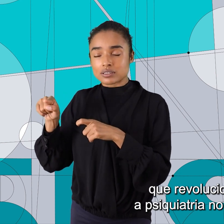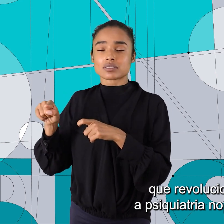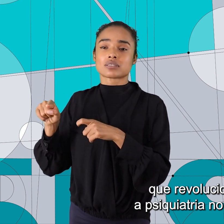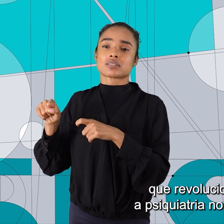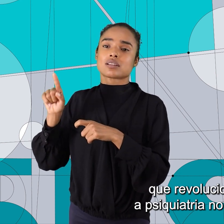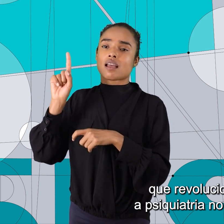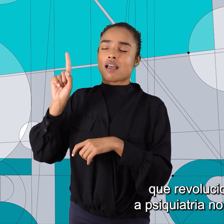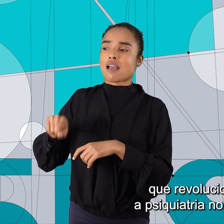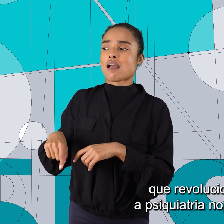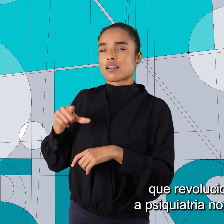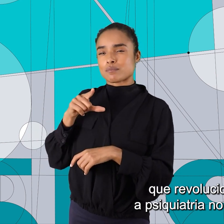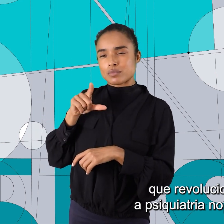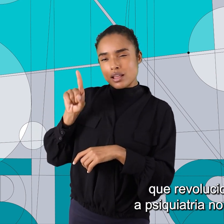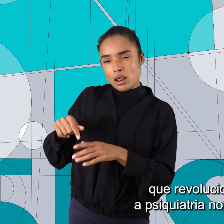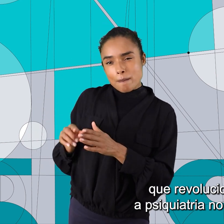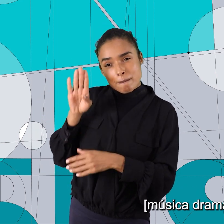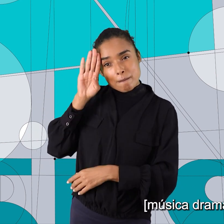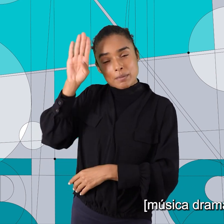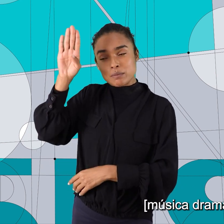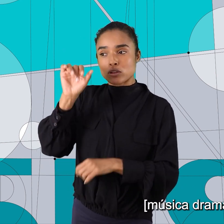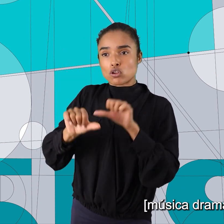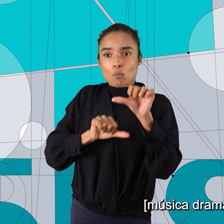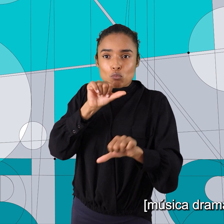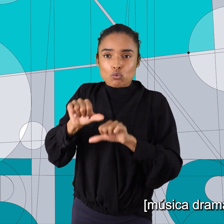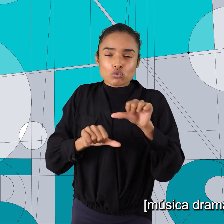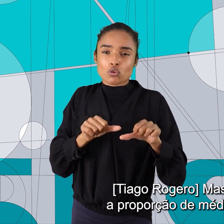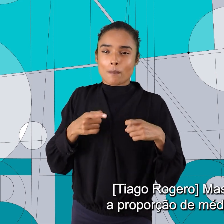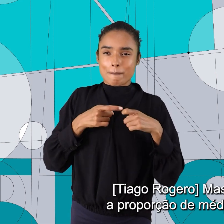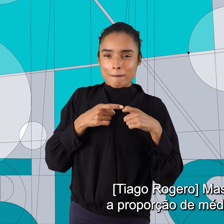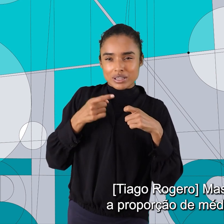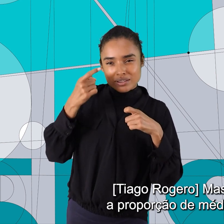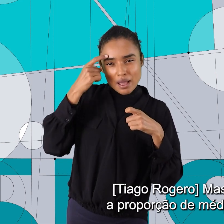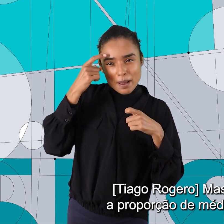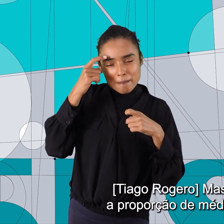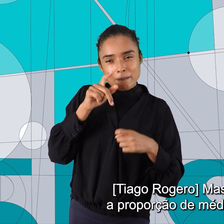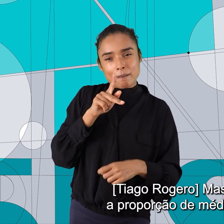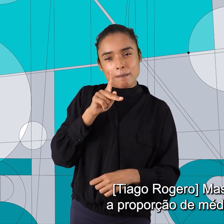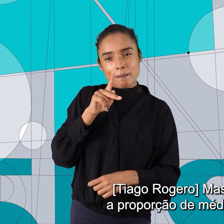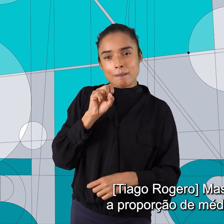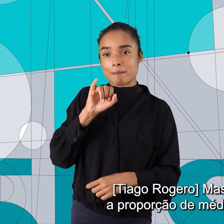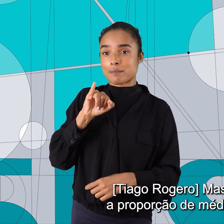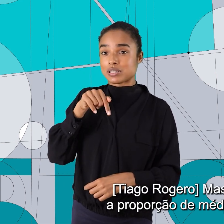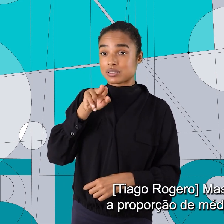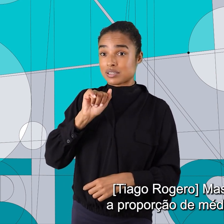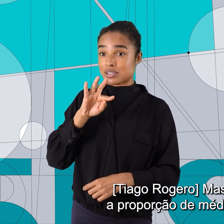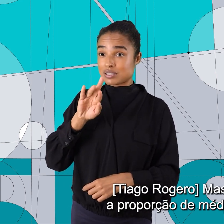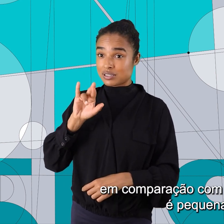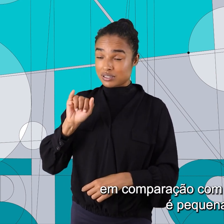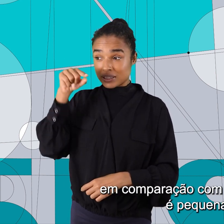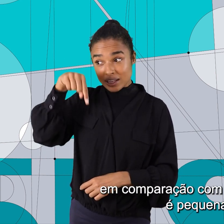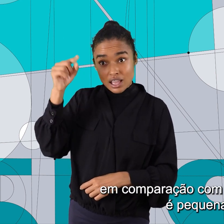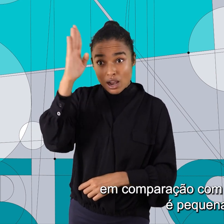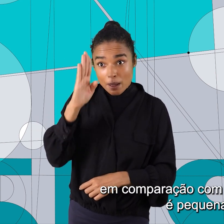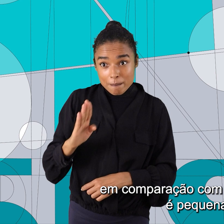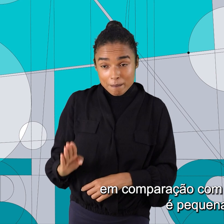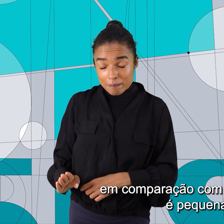revolucionou a psiquiatria no Brasil. Mas, até hoje, a proporção de médicos negros